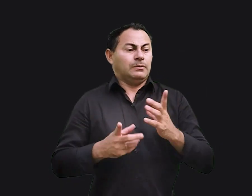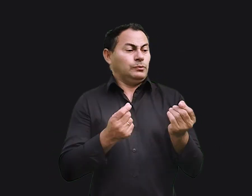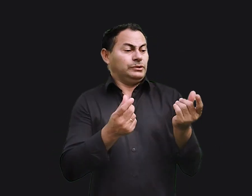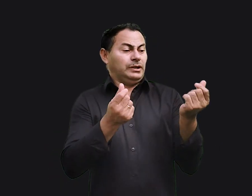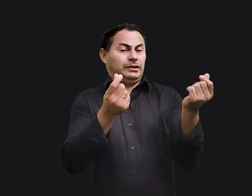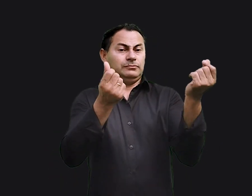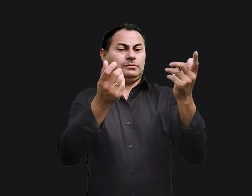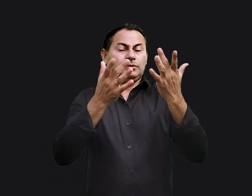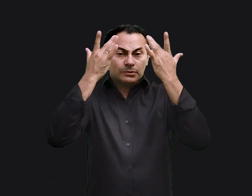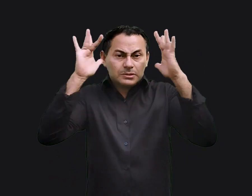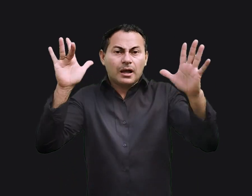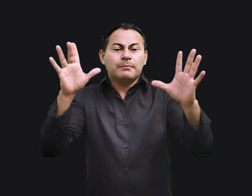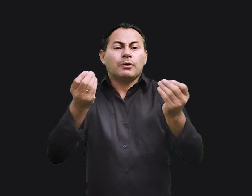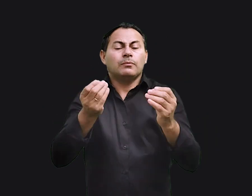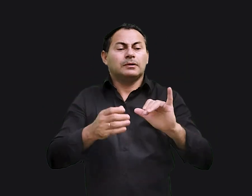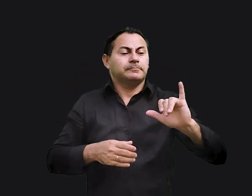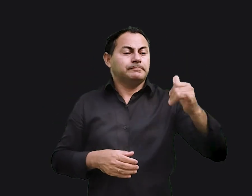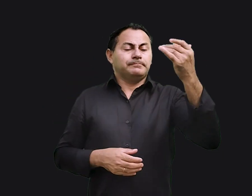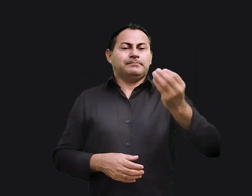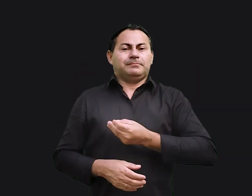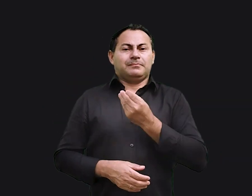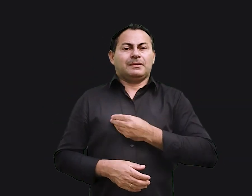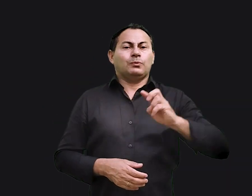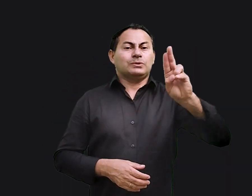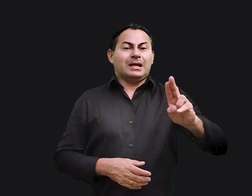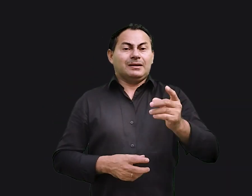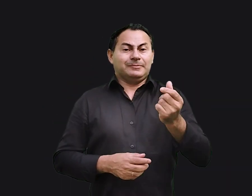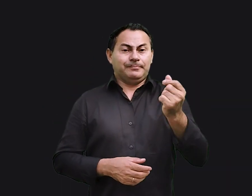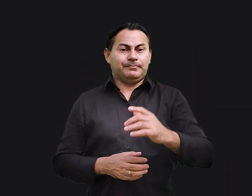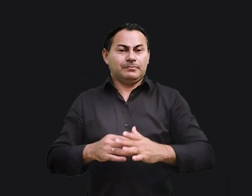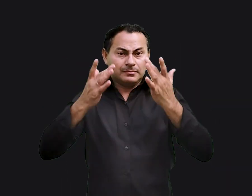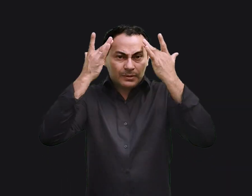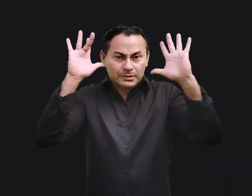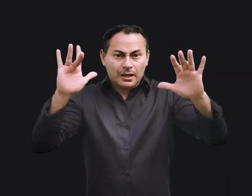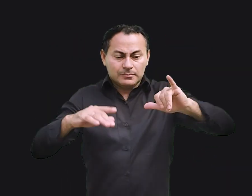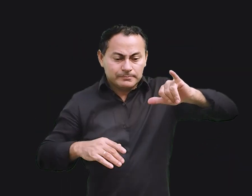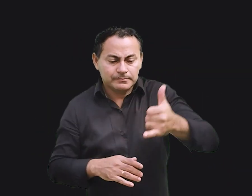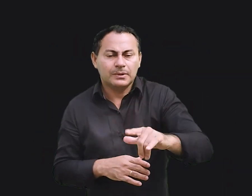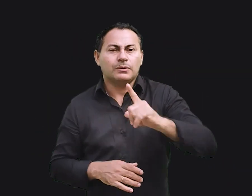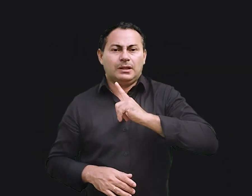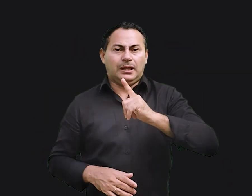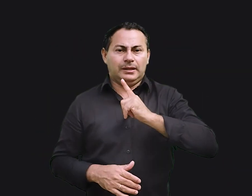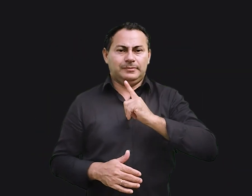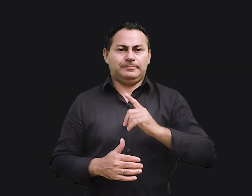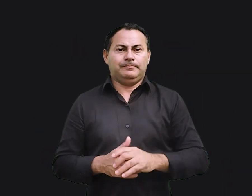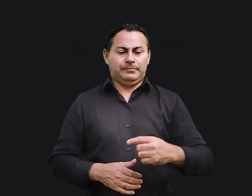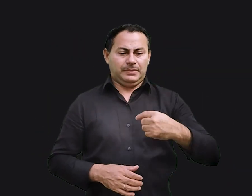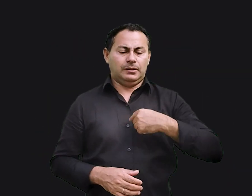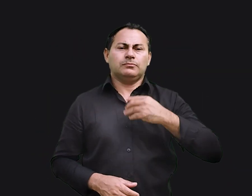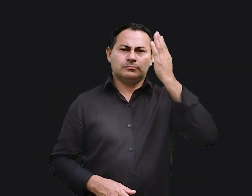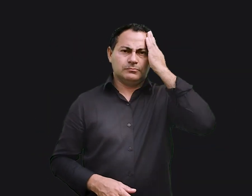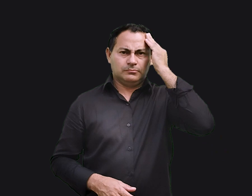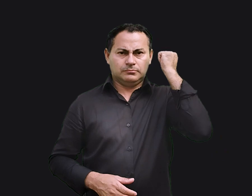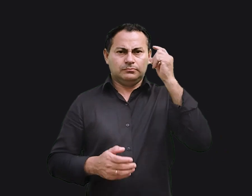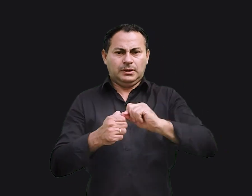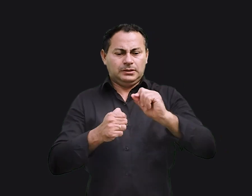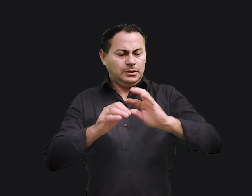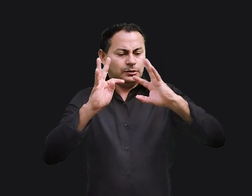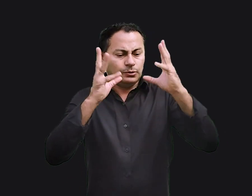dinheiro e não saibam como se divertir com ele. Elas não sabem aproveitar o que têm. Eu saberia o que fazer com todo